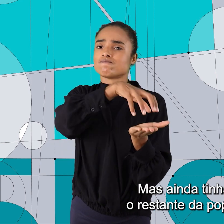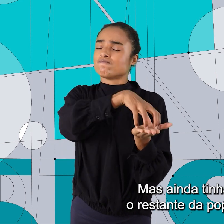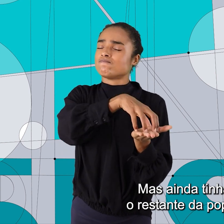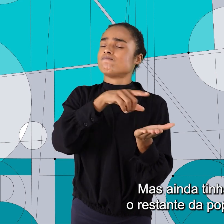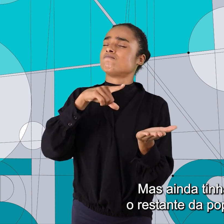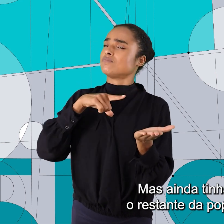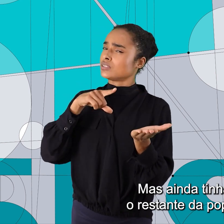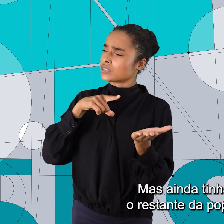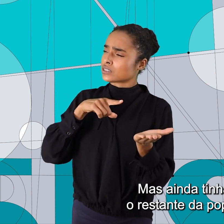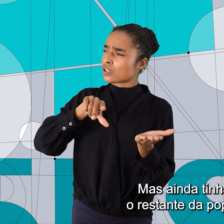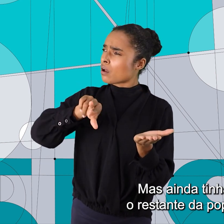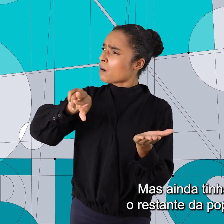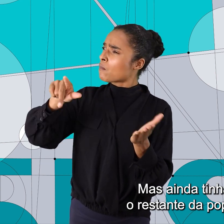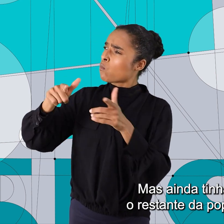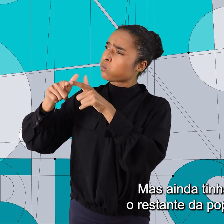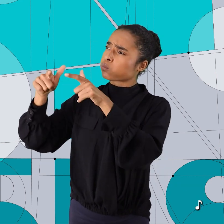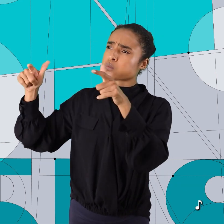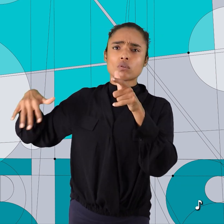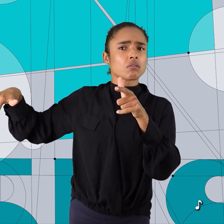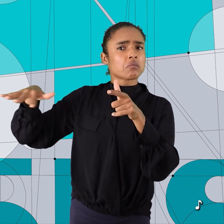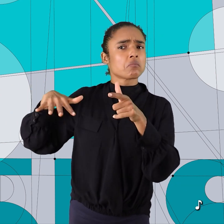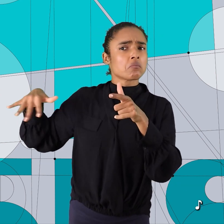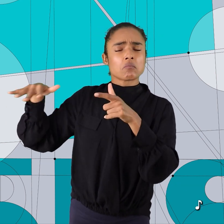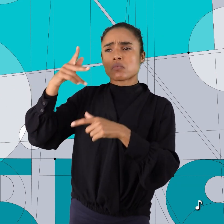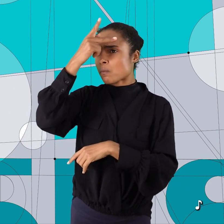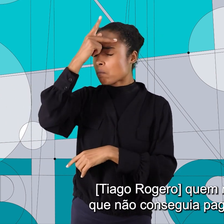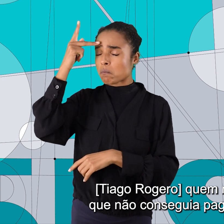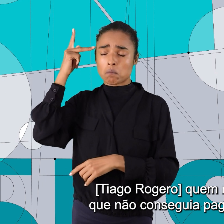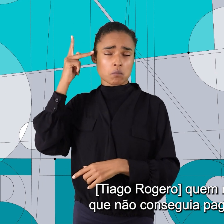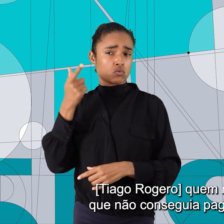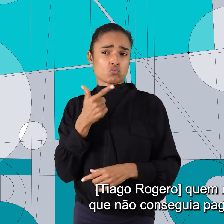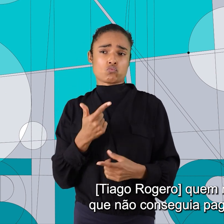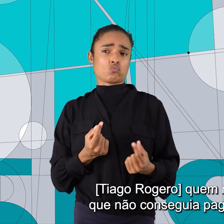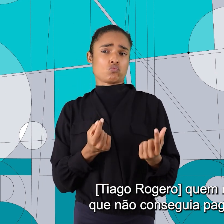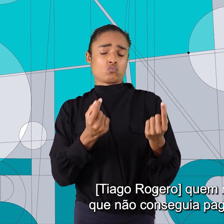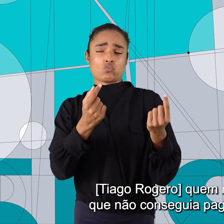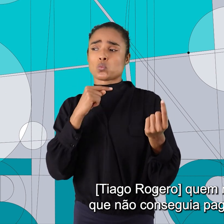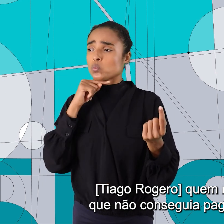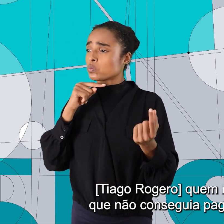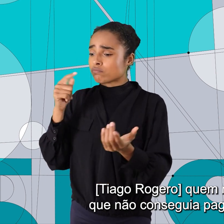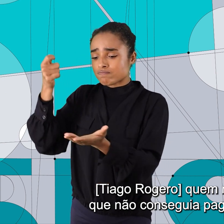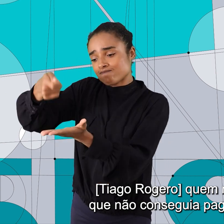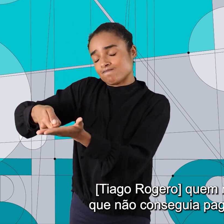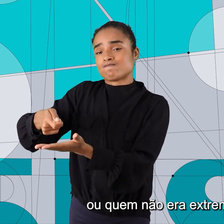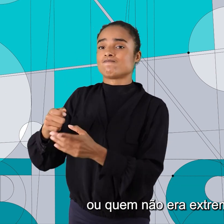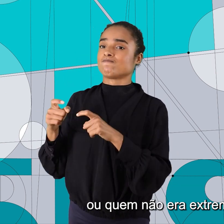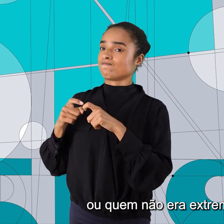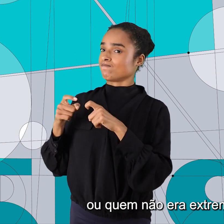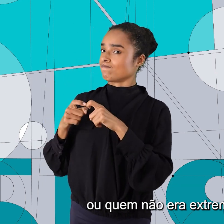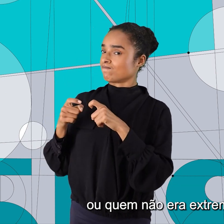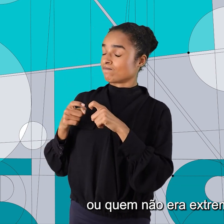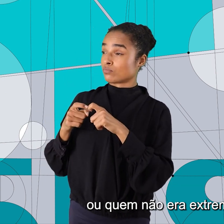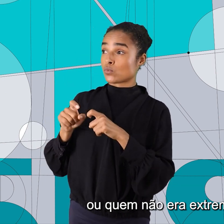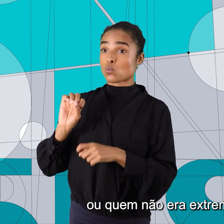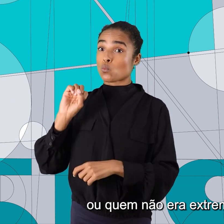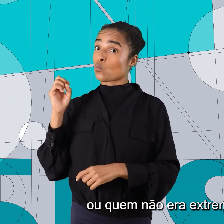Mas ainda tinha todo o restante da população. Quem não era rico e que não conseguia pagar um médico, ou quem não